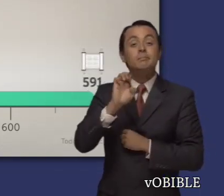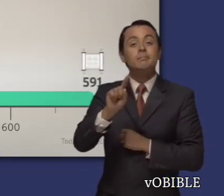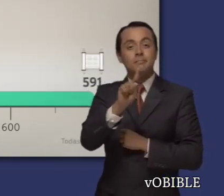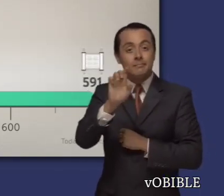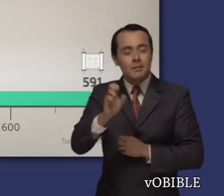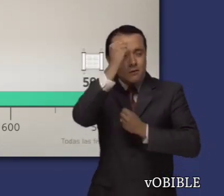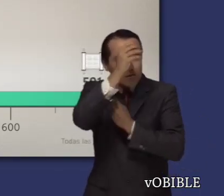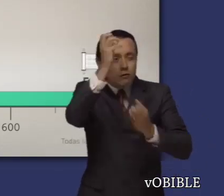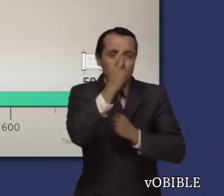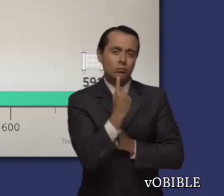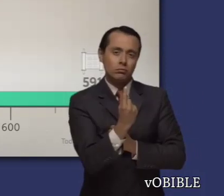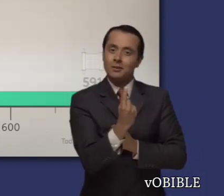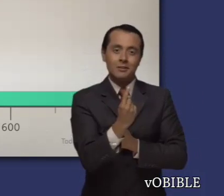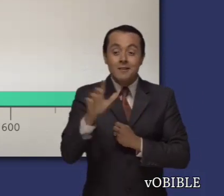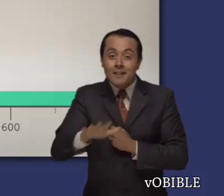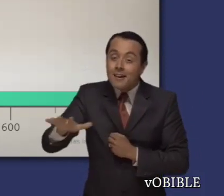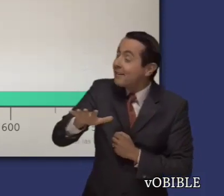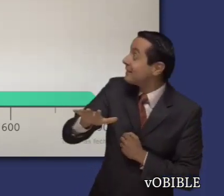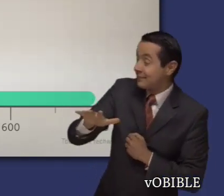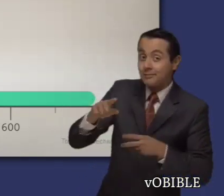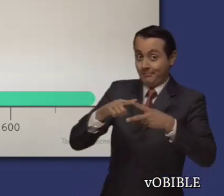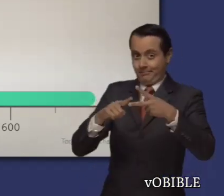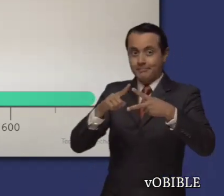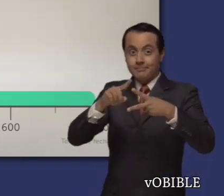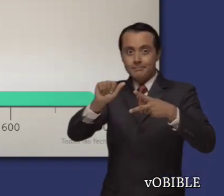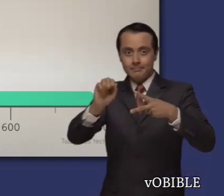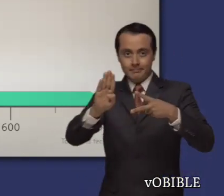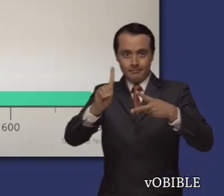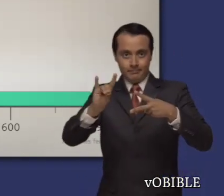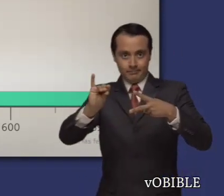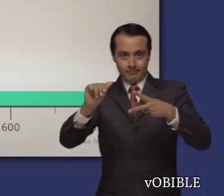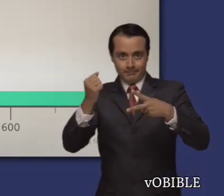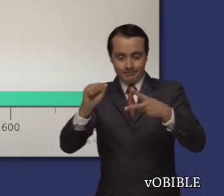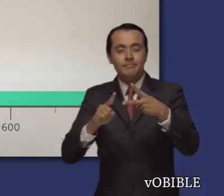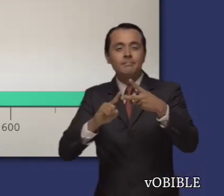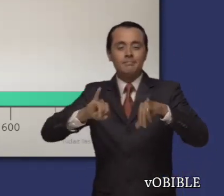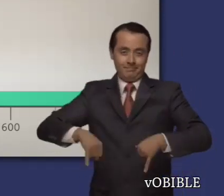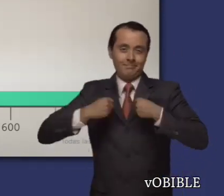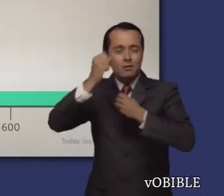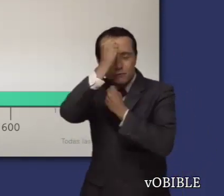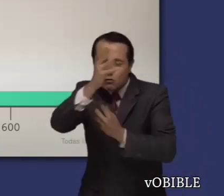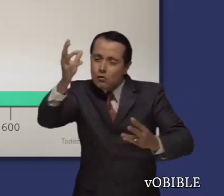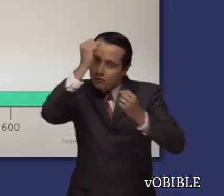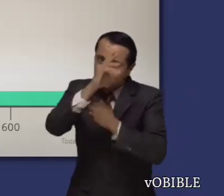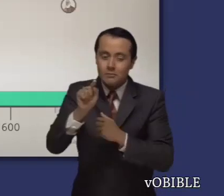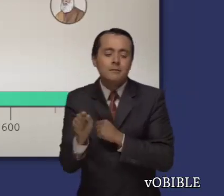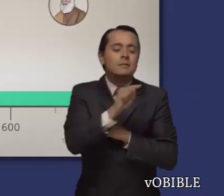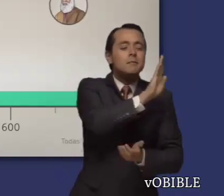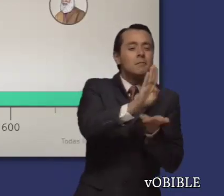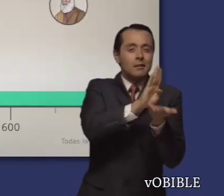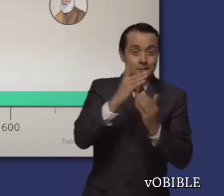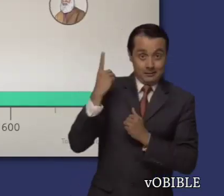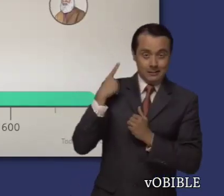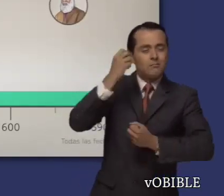591. La labor profética de Ezequiel coincidió en parte con la de Abdias y Jeremías en Judá y